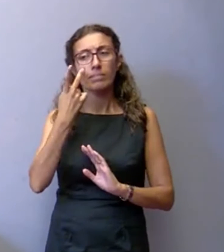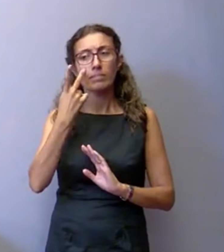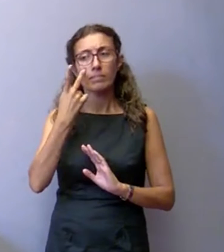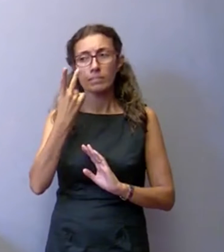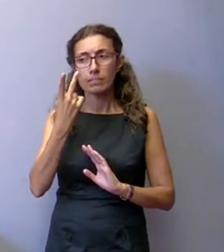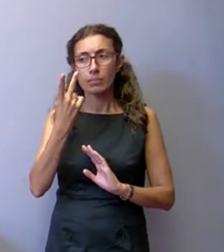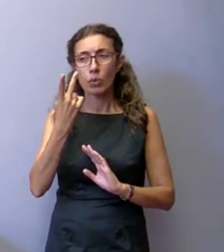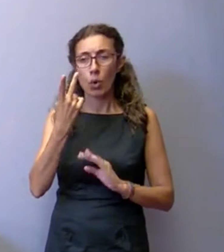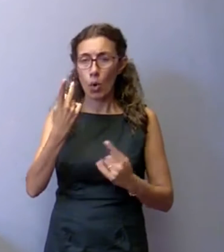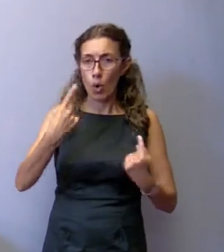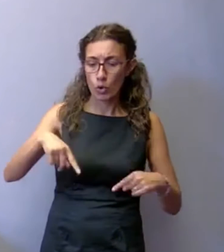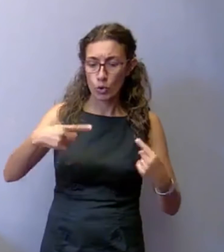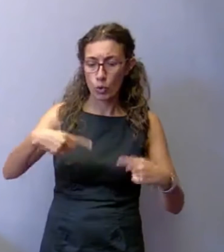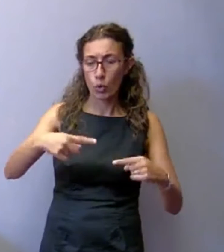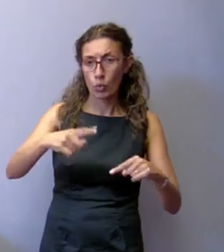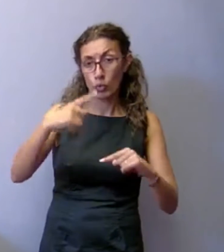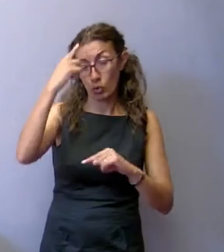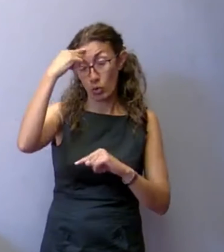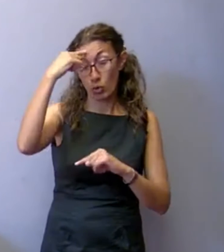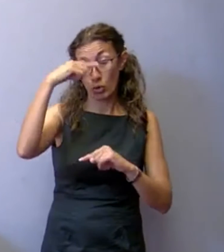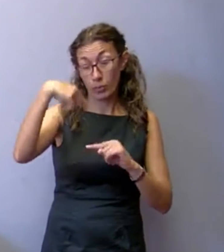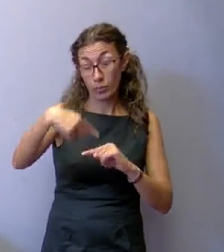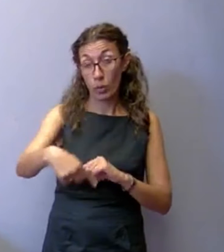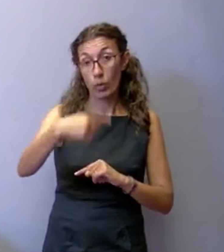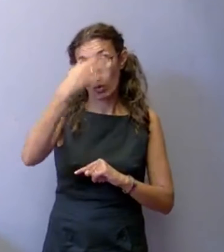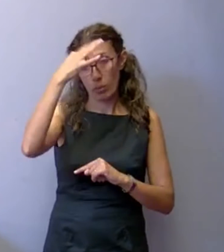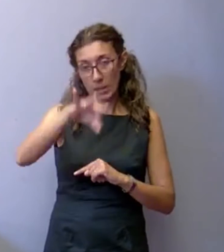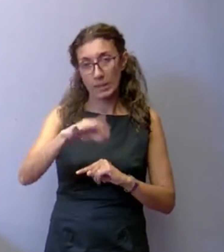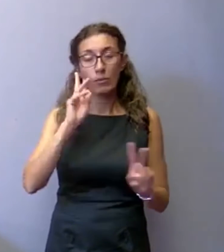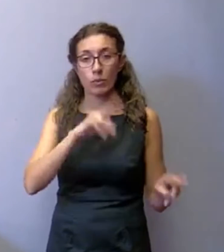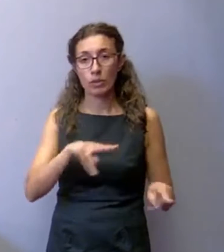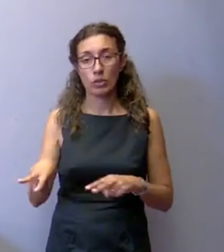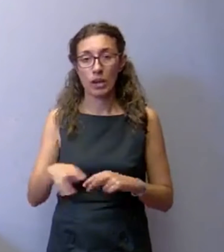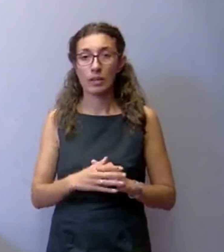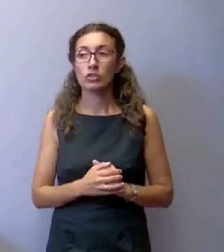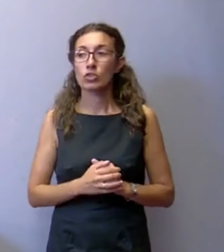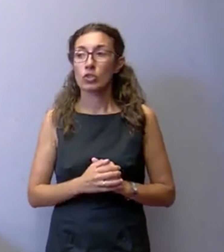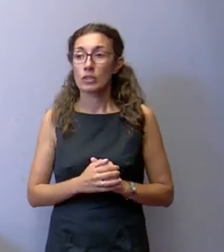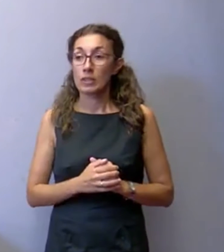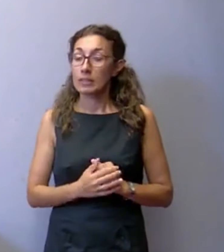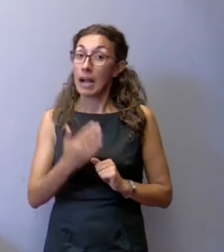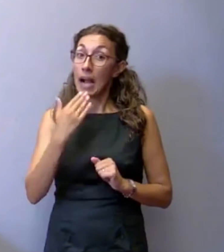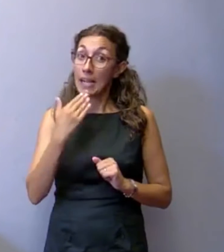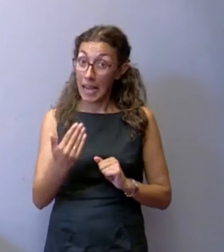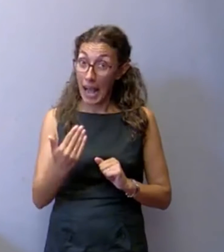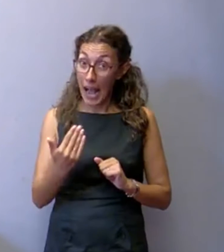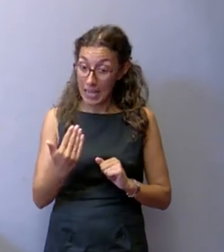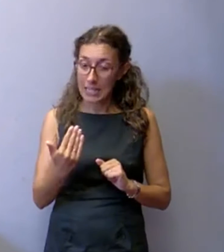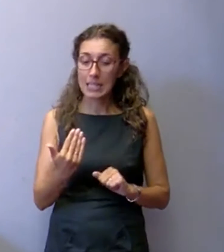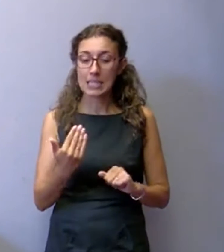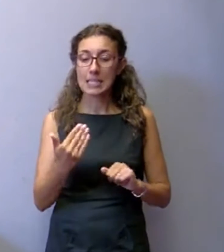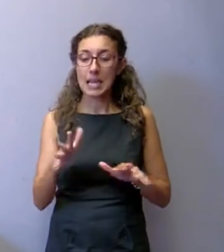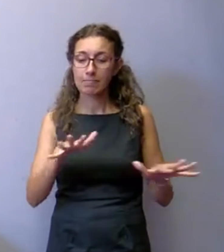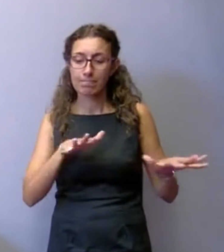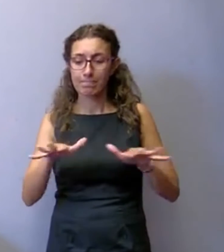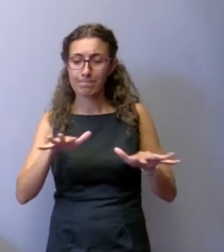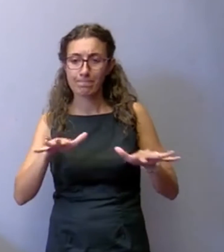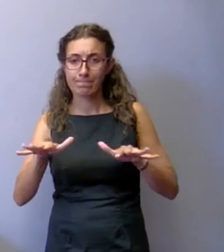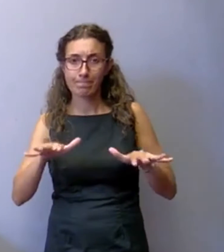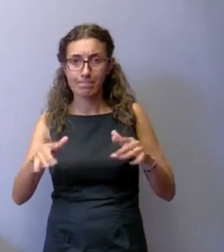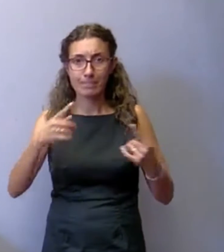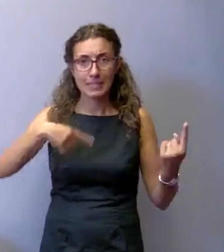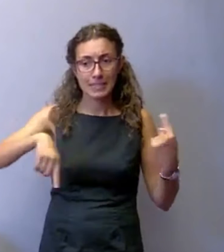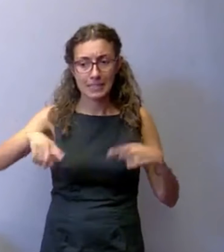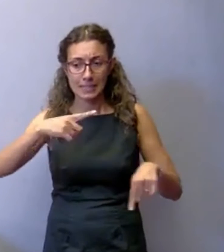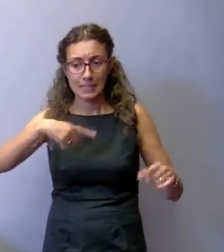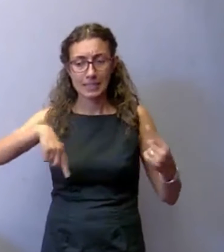successive riunioni di monitoraggio. Il riassetto viabilistico permetterà di iniziare gli scavi per la realizzazione della nuova rampa